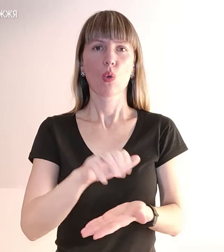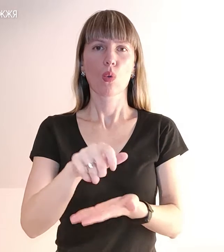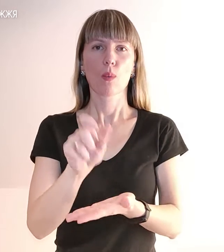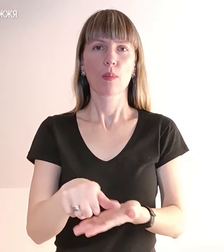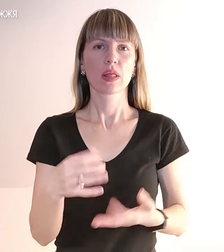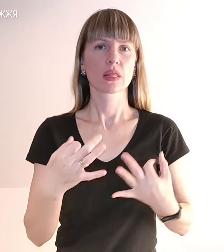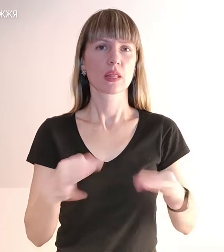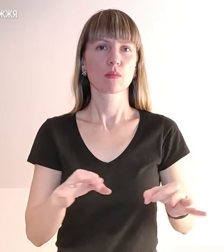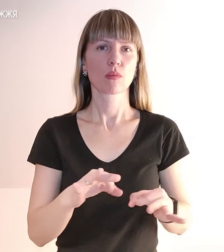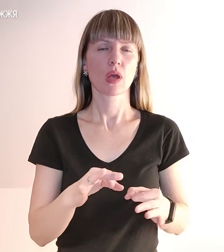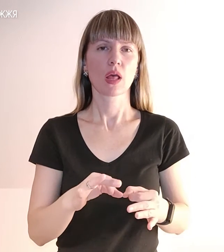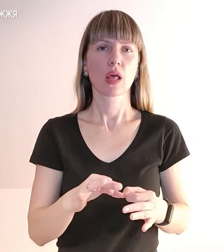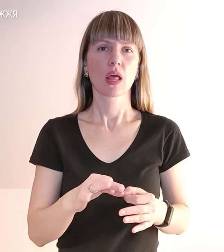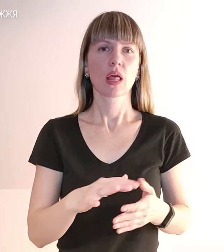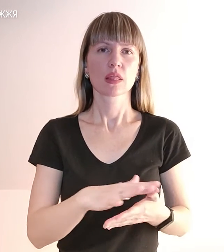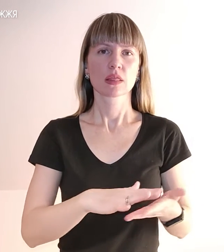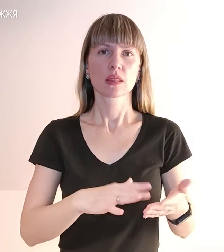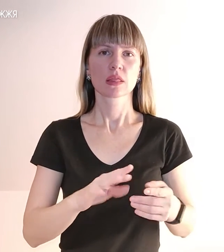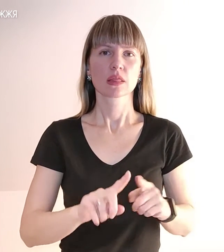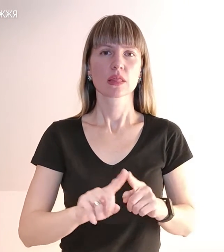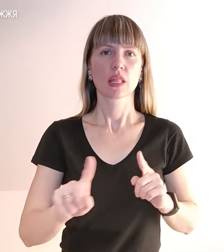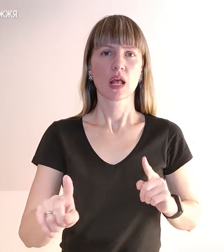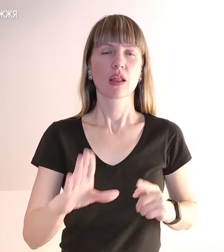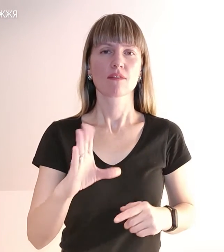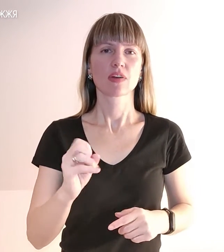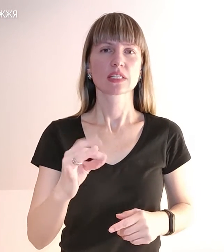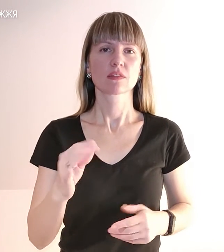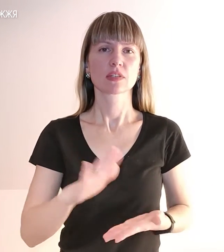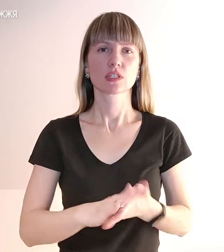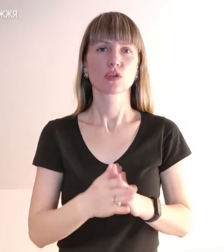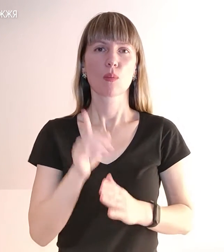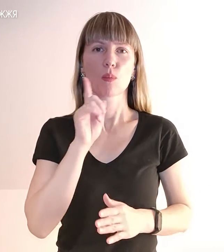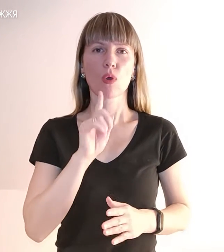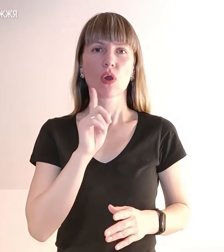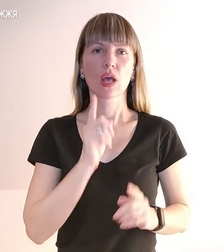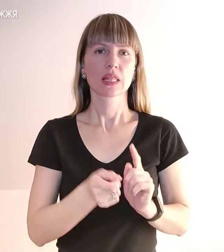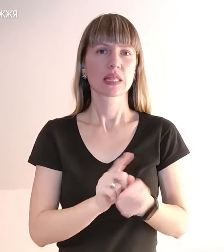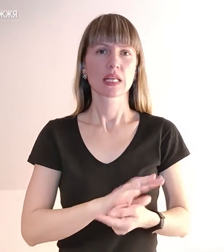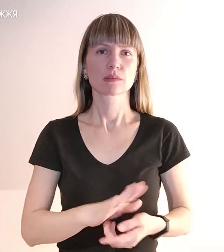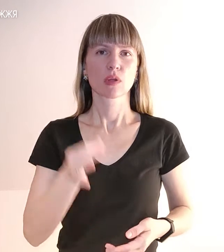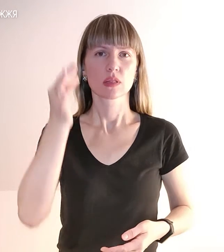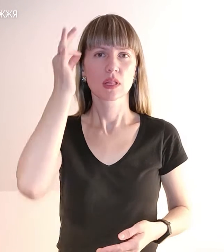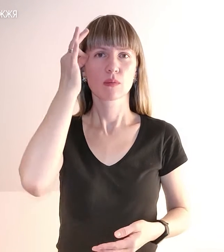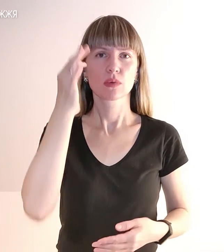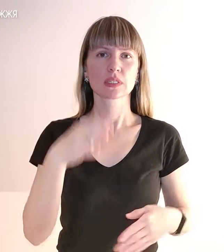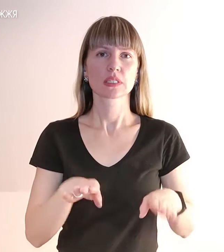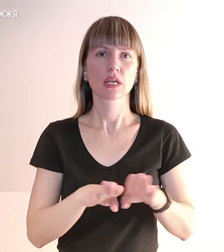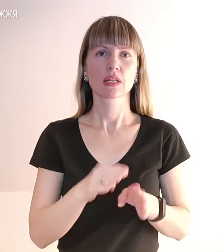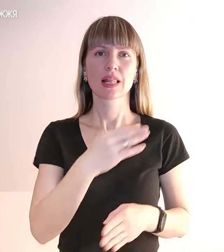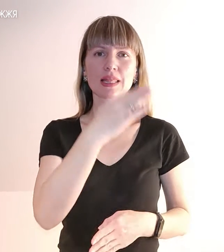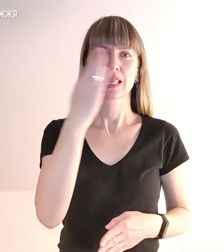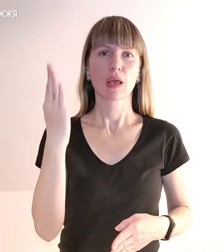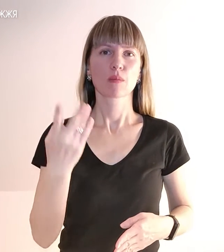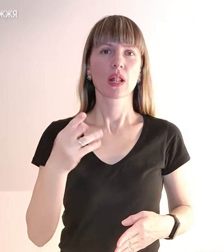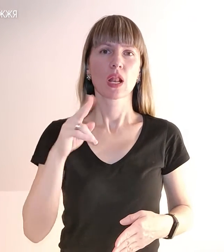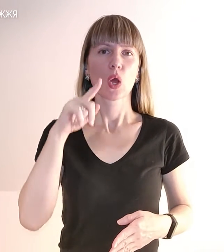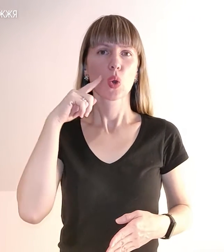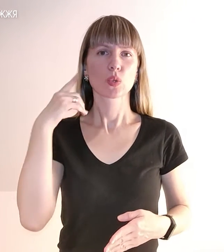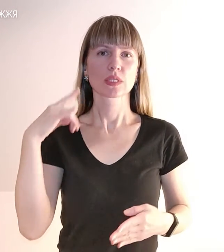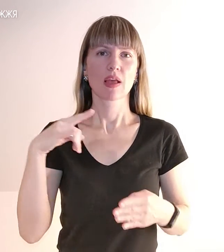далі Васильівки. Ситуація наразі залишається поки незмінною. Нагадаємо, закриття неба для російської авіації обезпечить